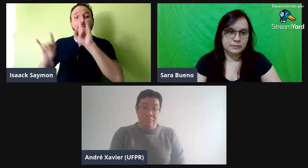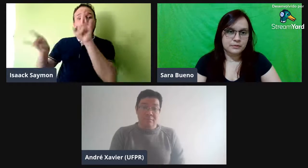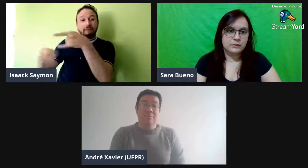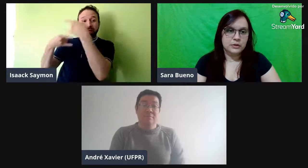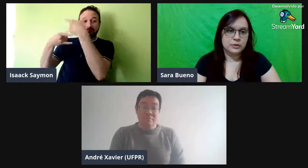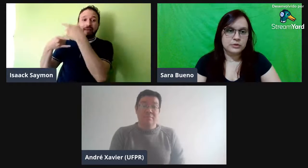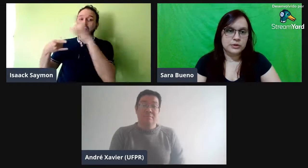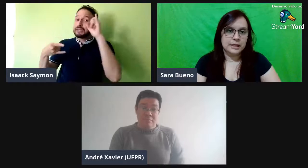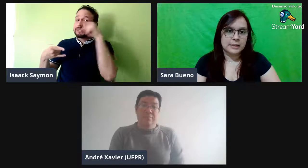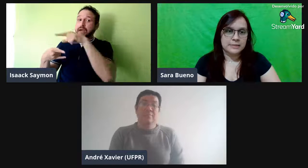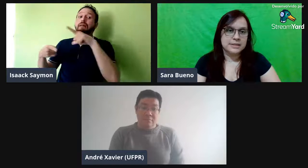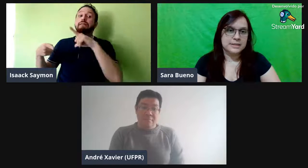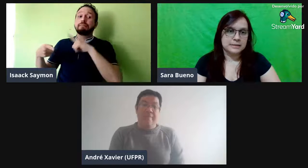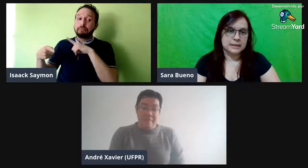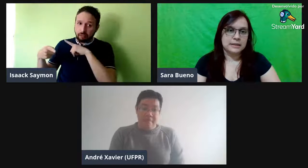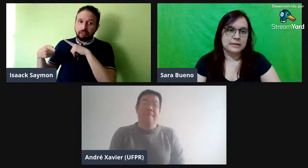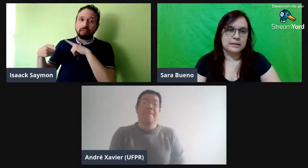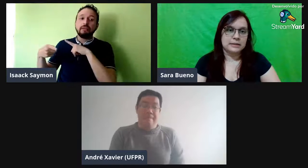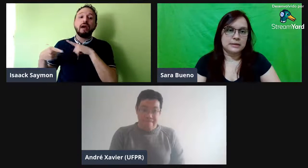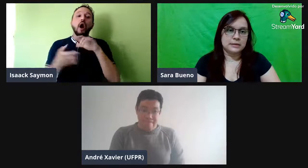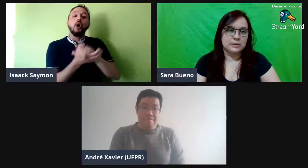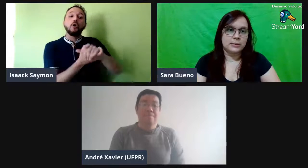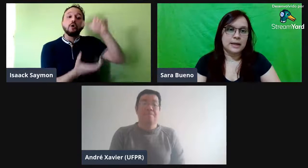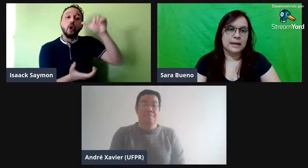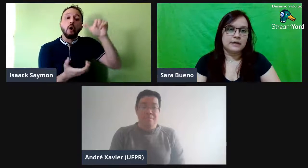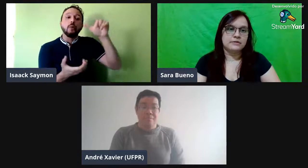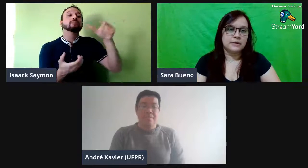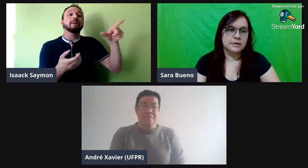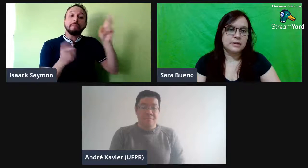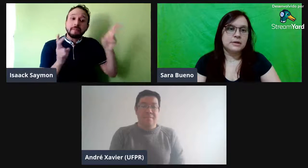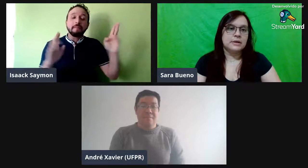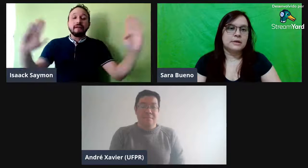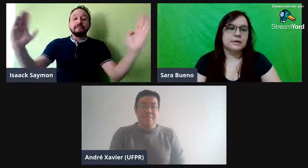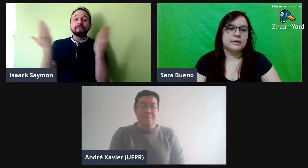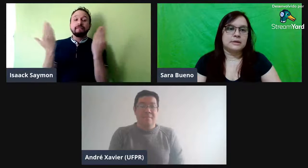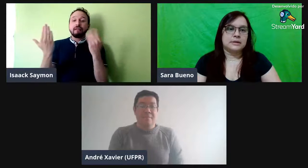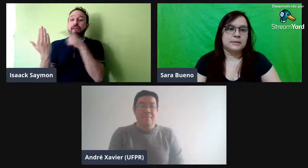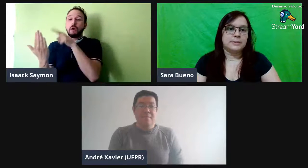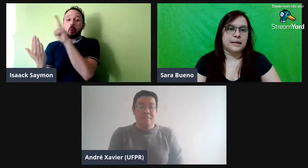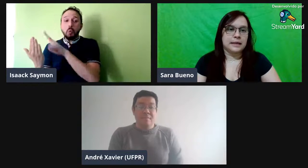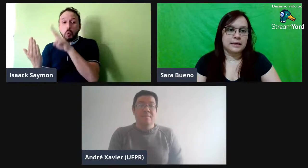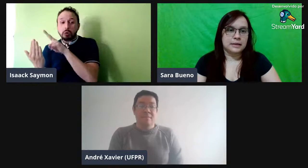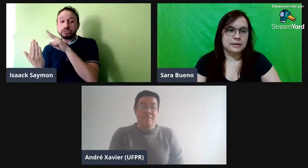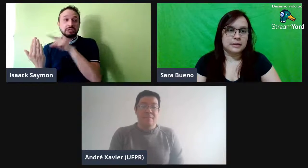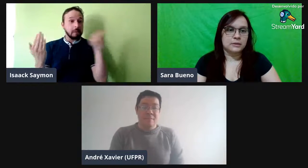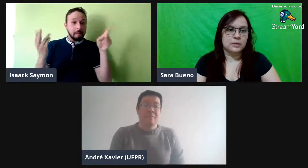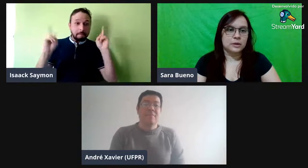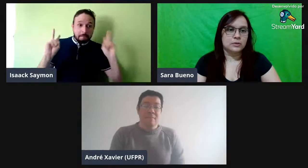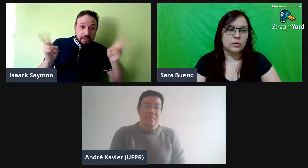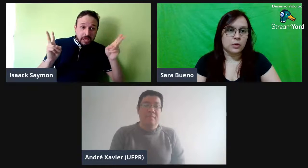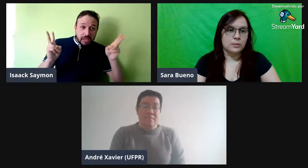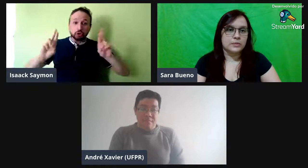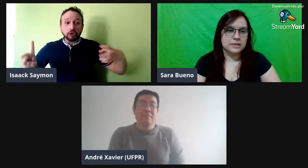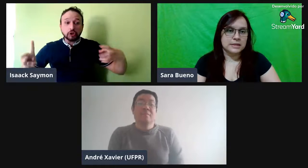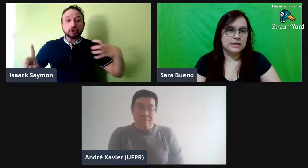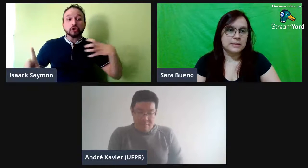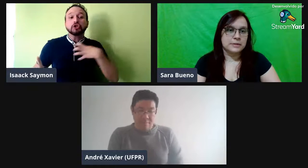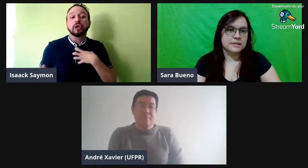Uma surda, a Priscila, né, em uma live, também lá no Corpus, né, da Libras,